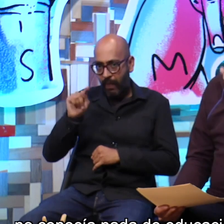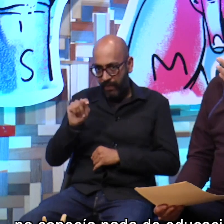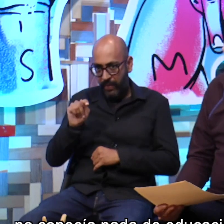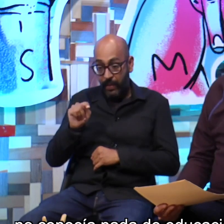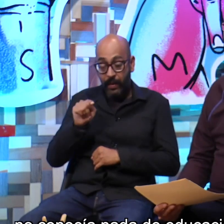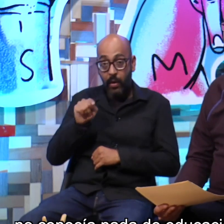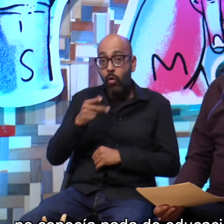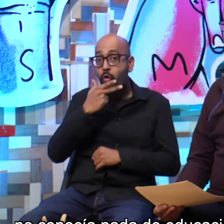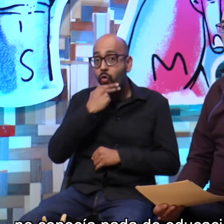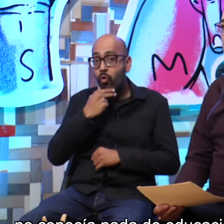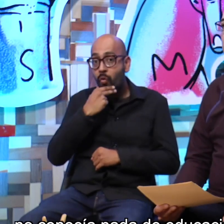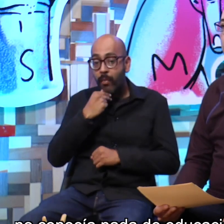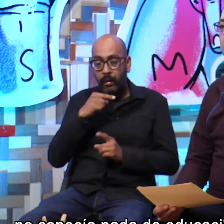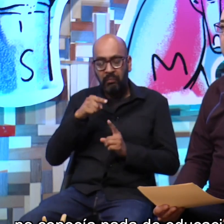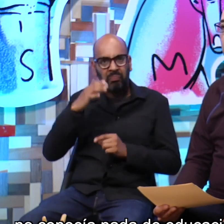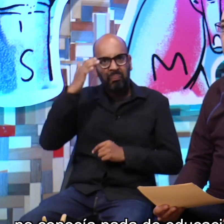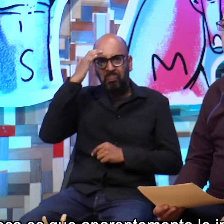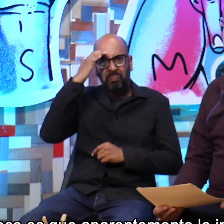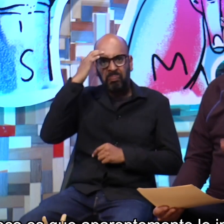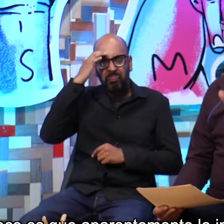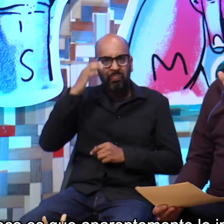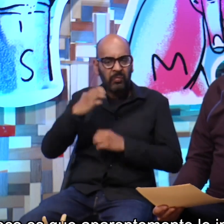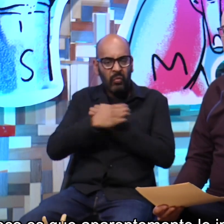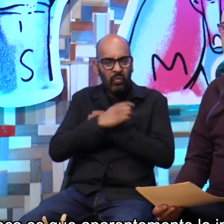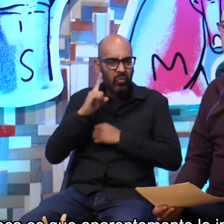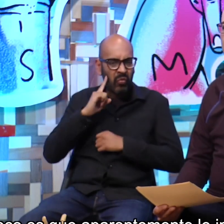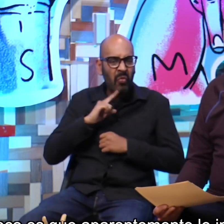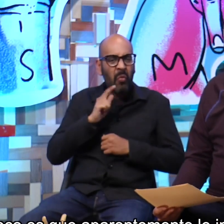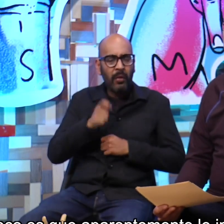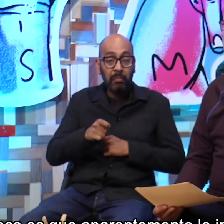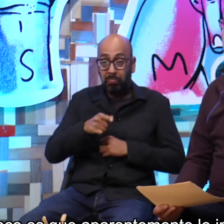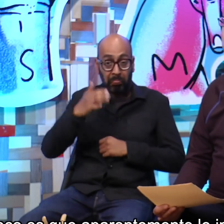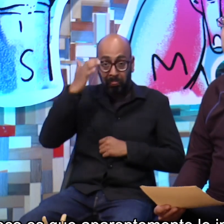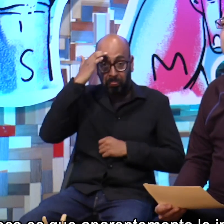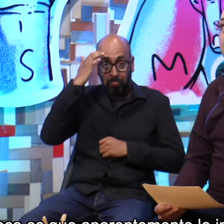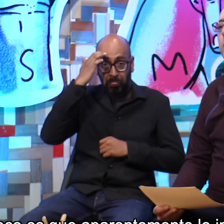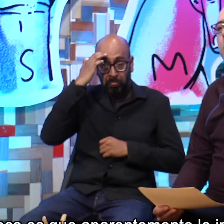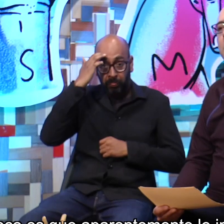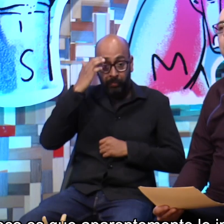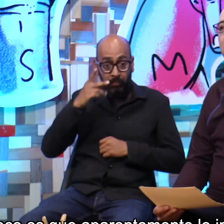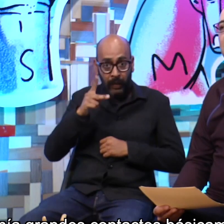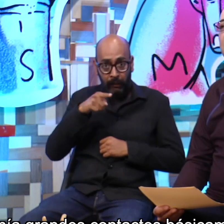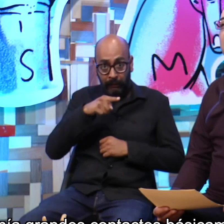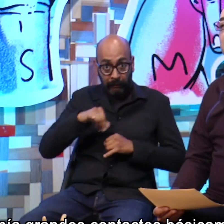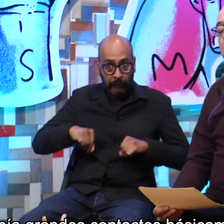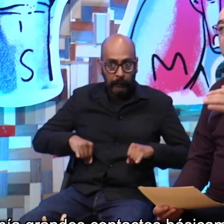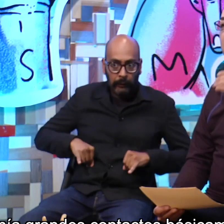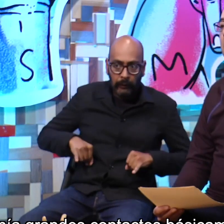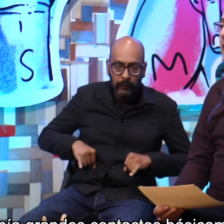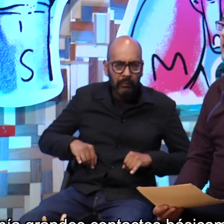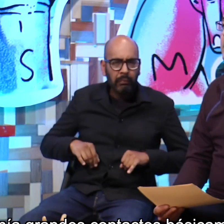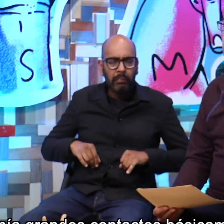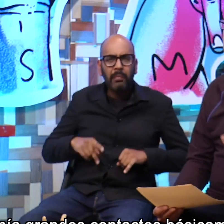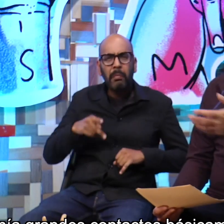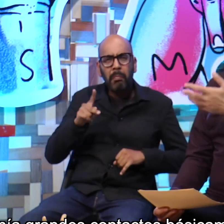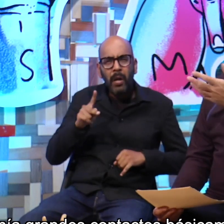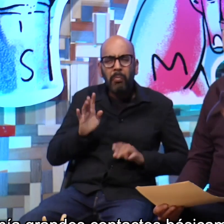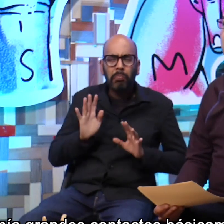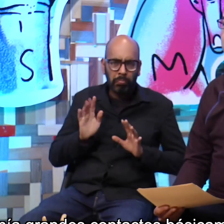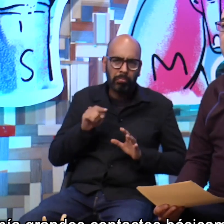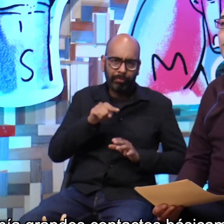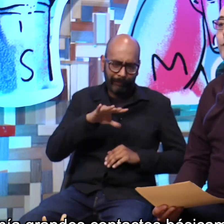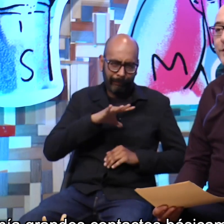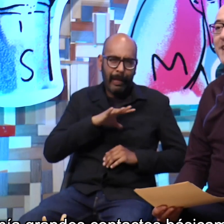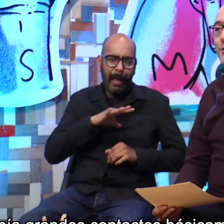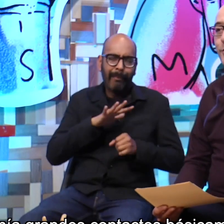no conocía nada de educación para sordos y tampoco es que aparentemente me interesara mucho el tema, sí tenía grandes contactos,